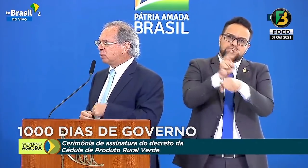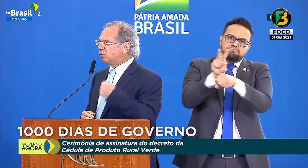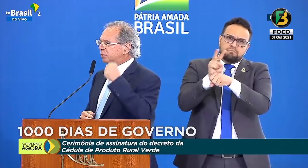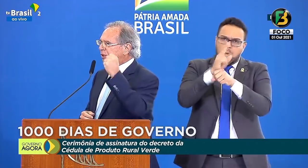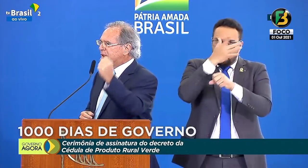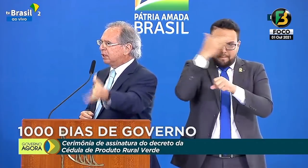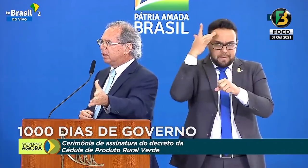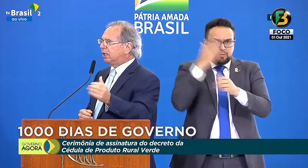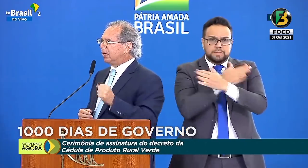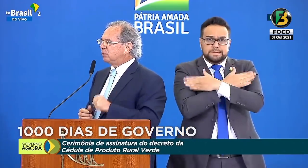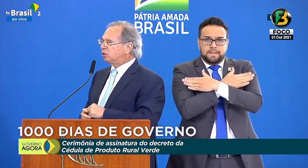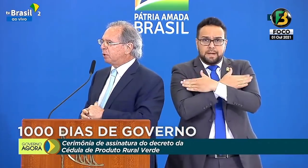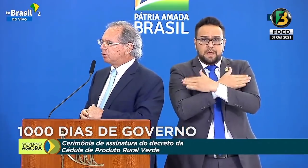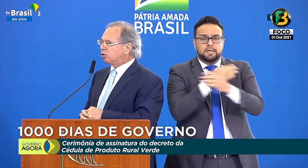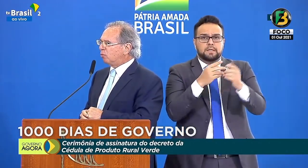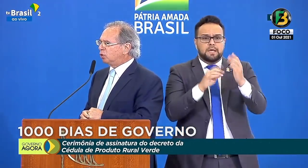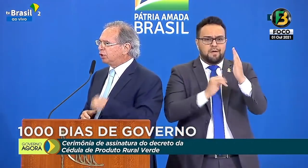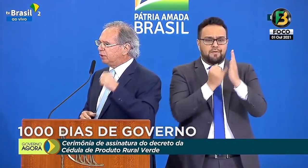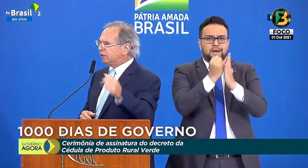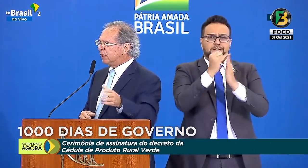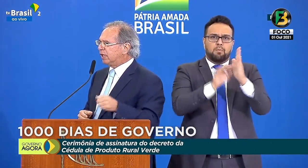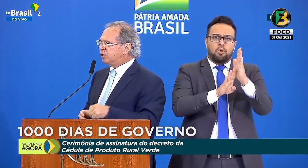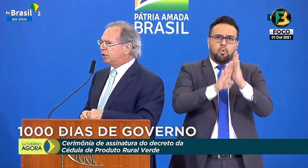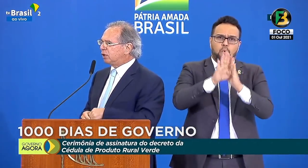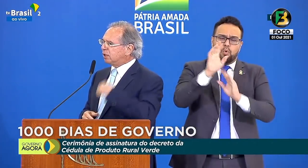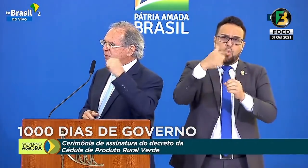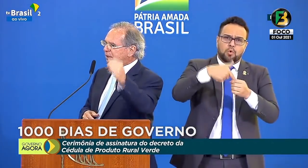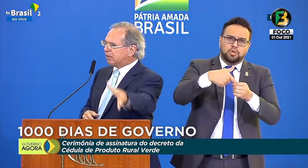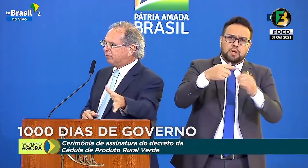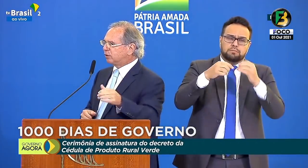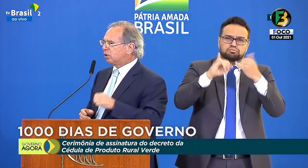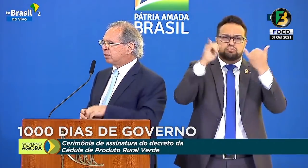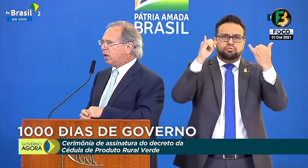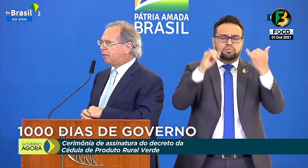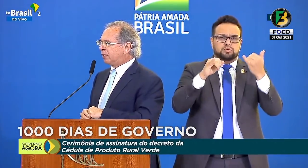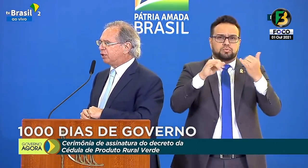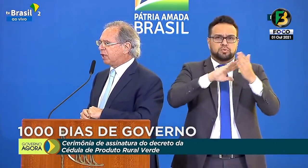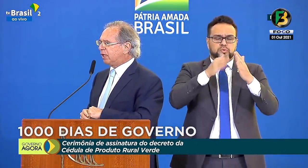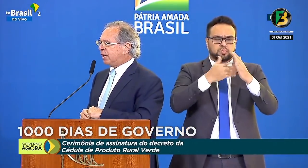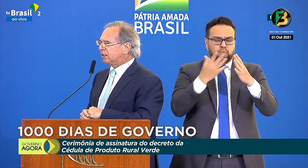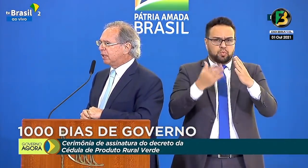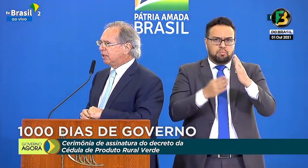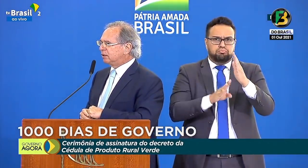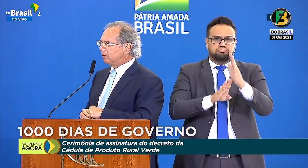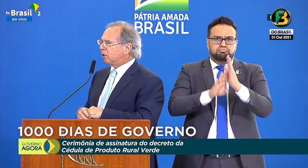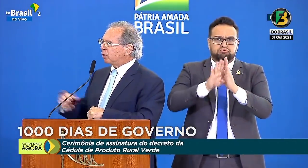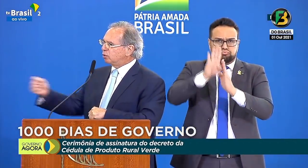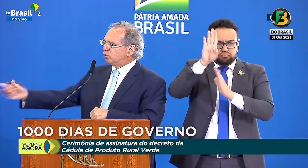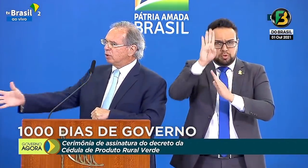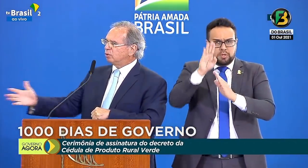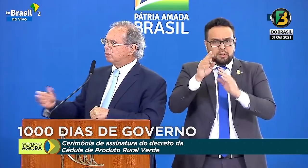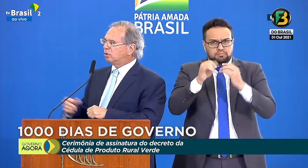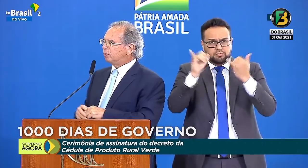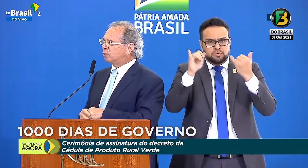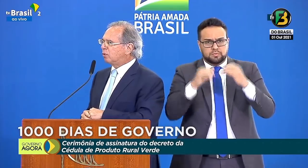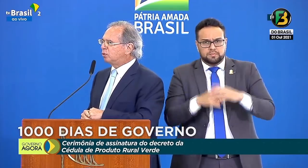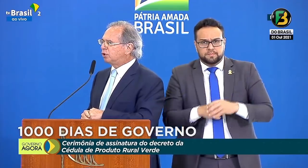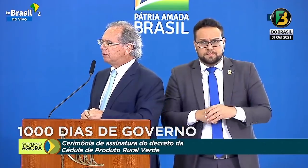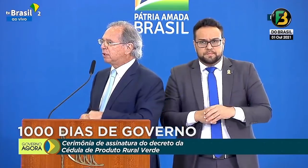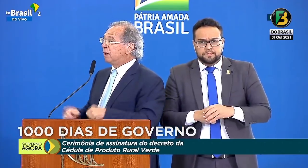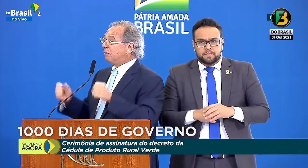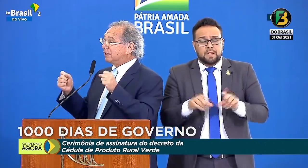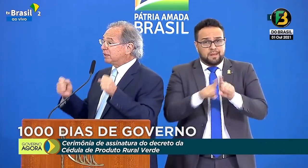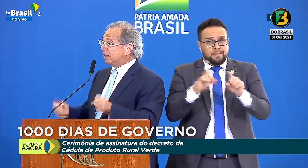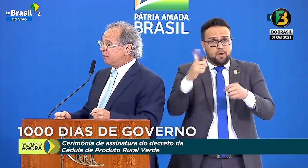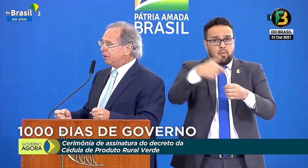inflação, com a subida dos preços de combustíveis, da energia, nós temos a tarifa social para a energia elétrica, temos que produzir uma solução para os